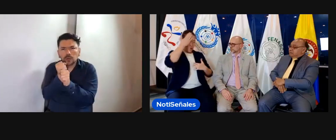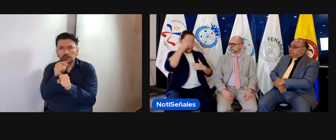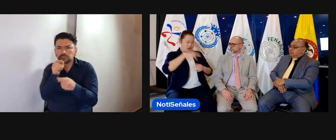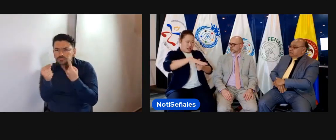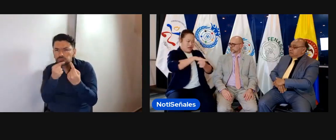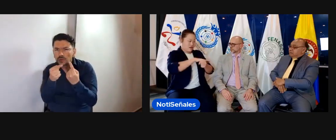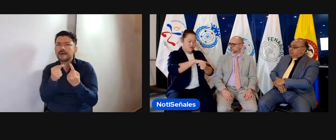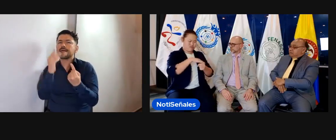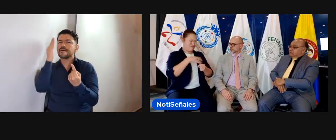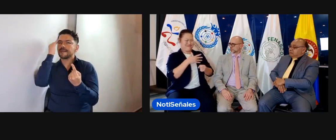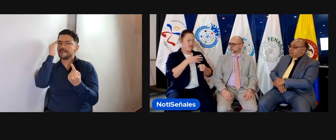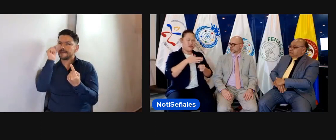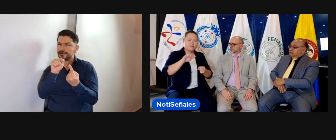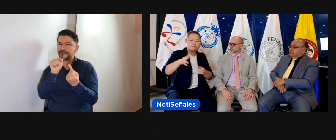mencionaba, de manera mancomunada, ¿no?